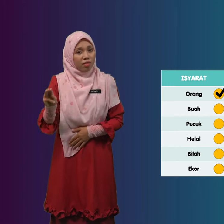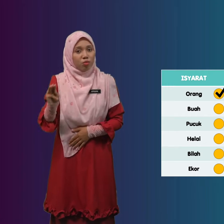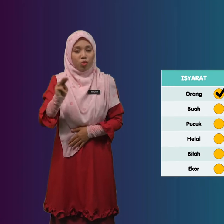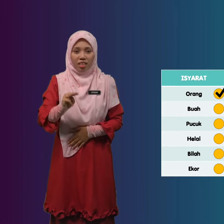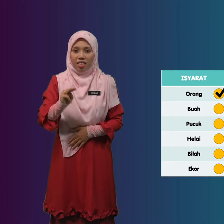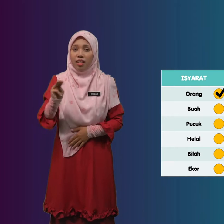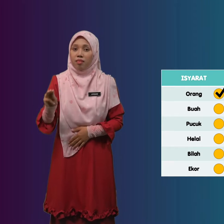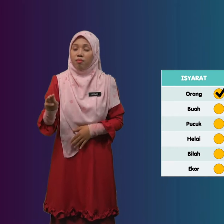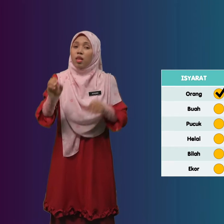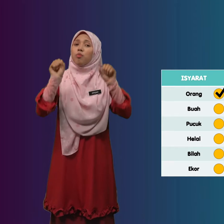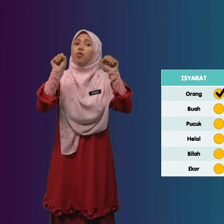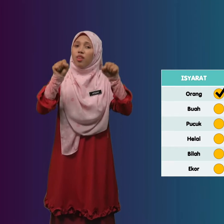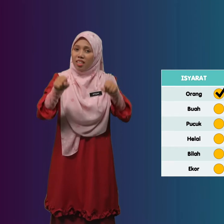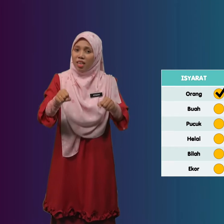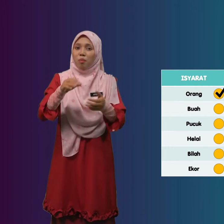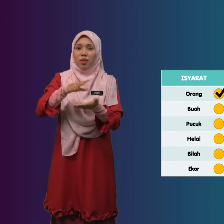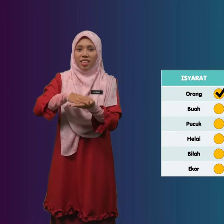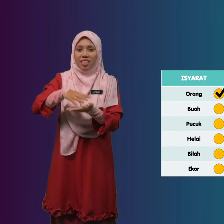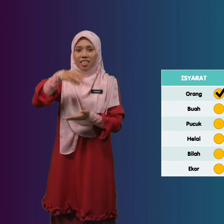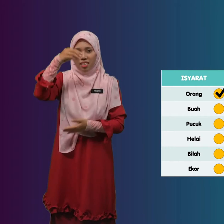-murid Boleh Pelajari